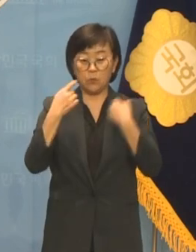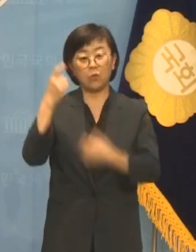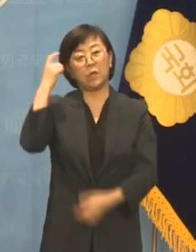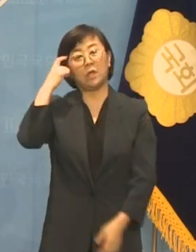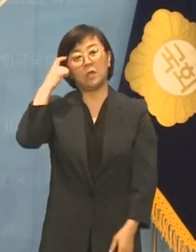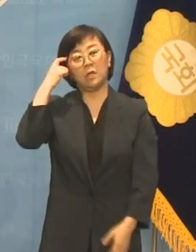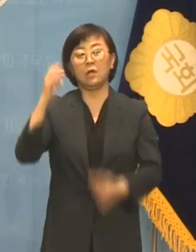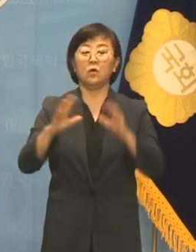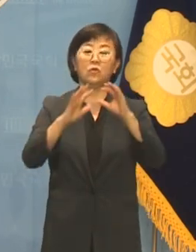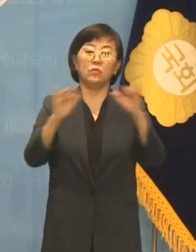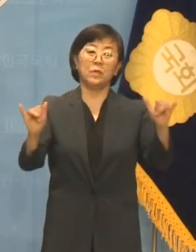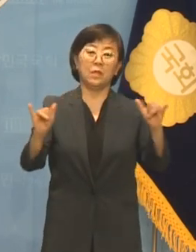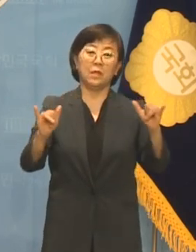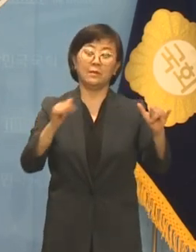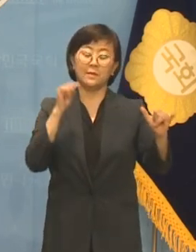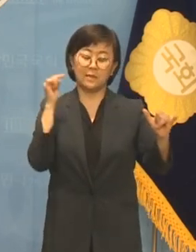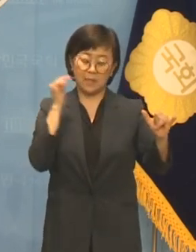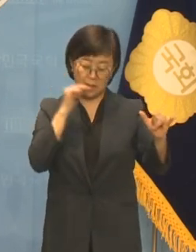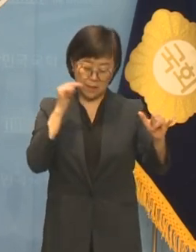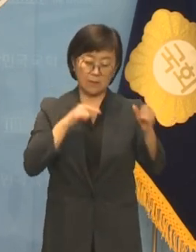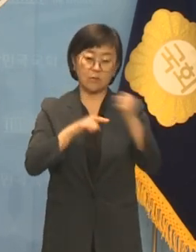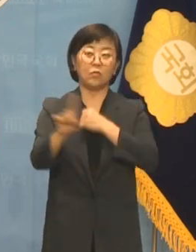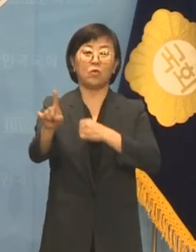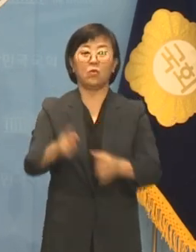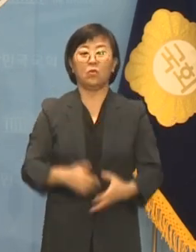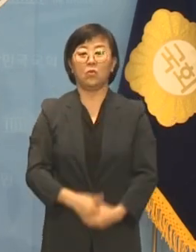이렇게 국민에게 가혹한 것입니까?